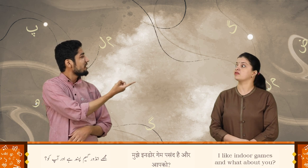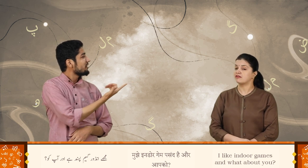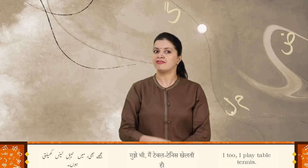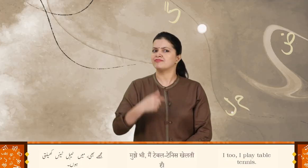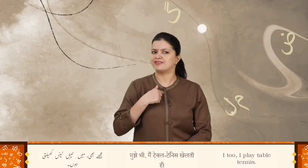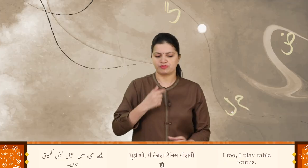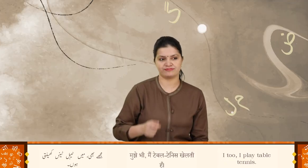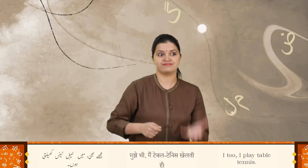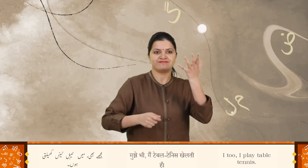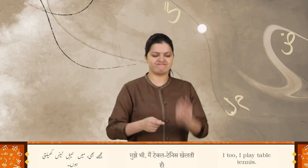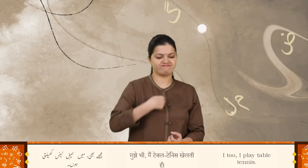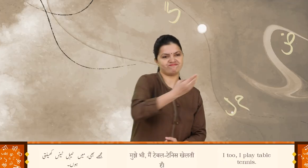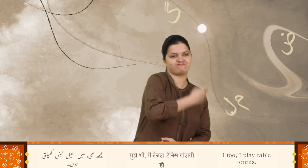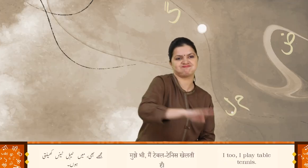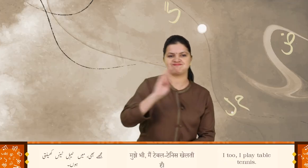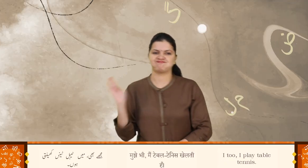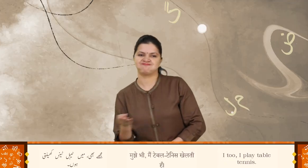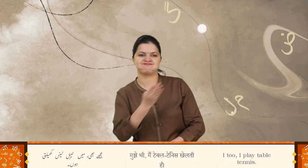مجھے بھی میں ٹیبل ٹینس کھیلتی ہوں